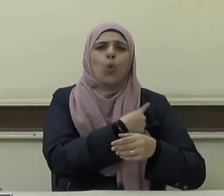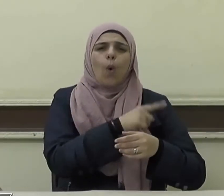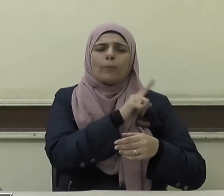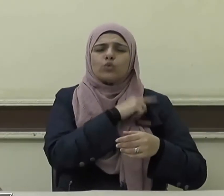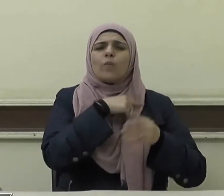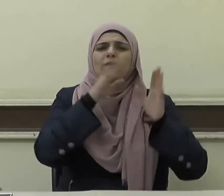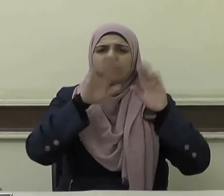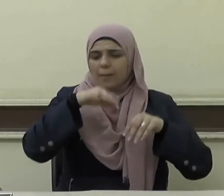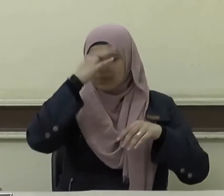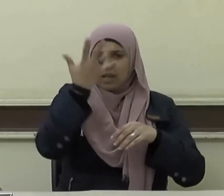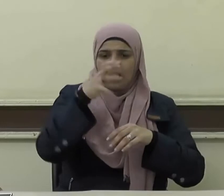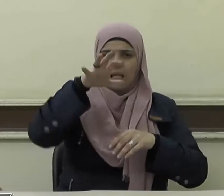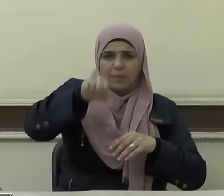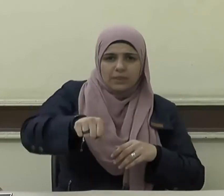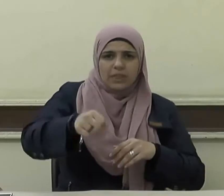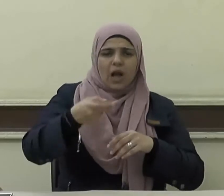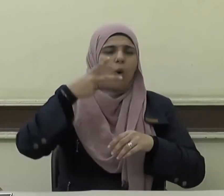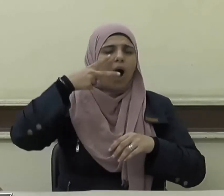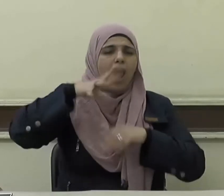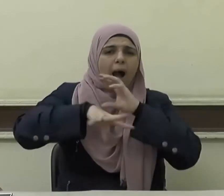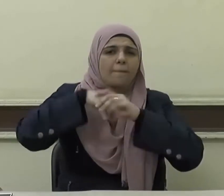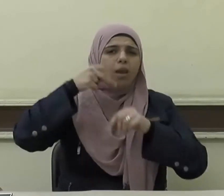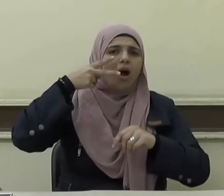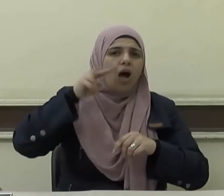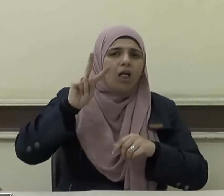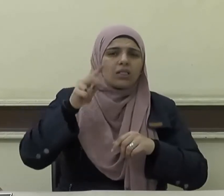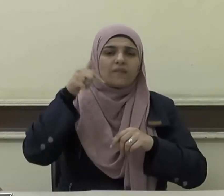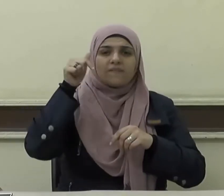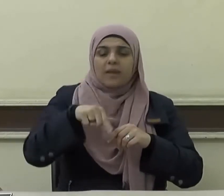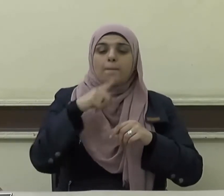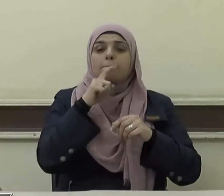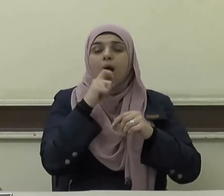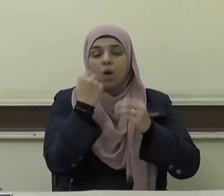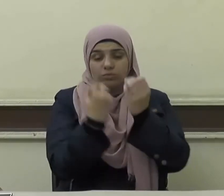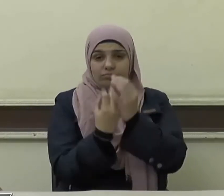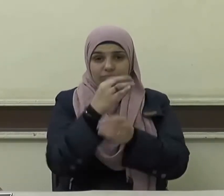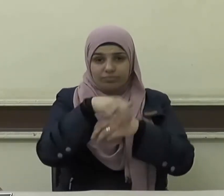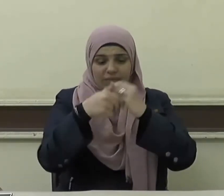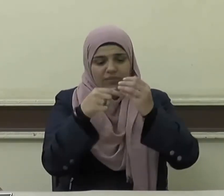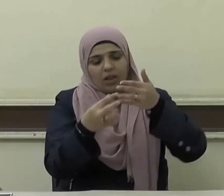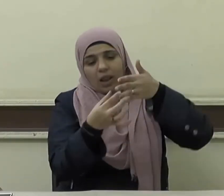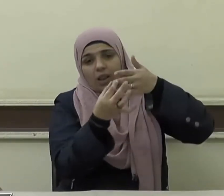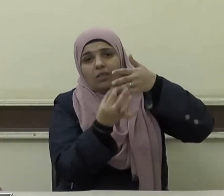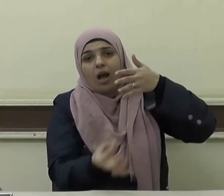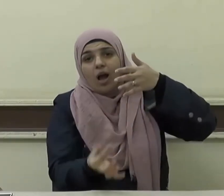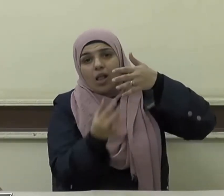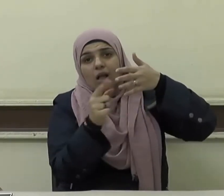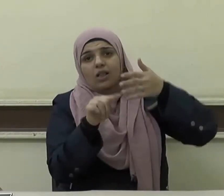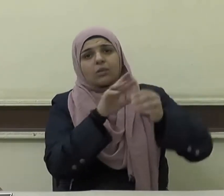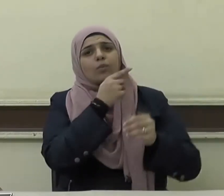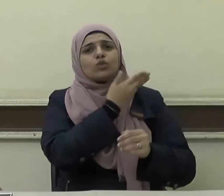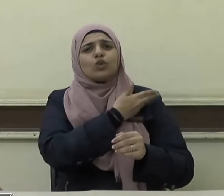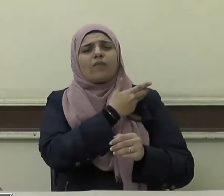كان بطشتها يداه مع الماء أو مع آخر قطر الماء